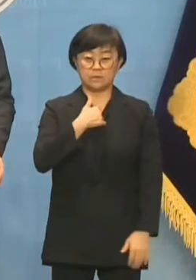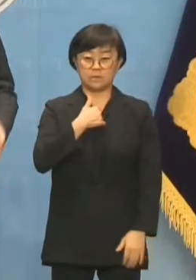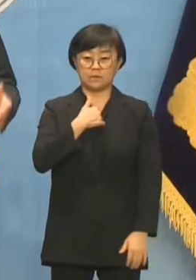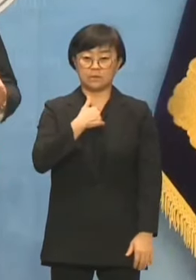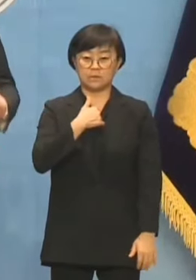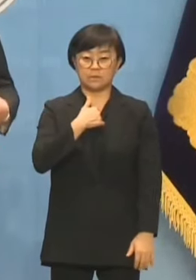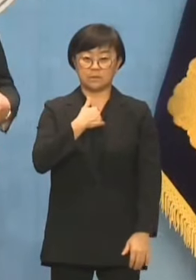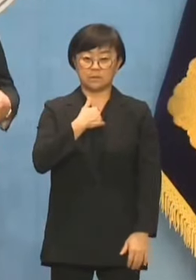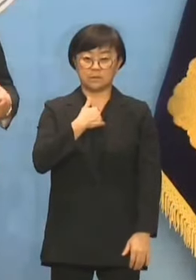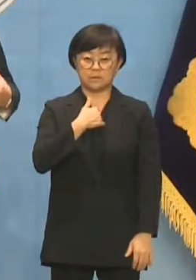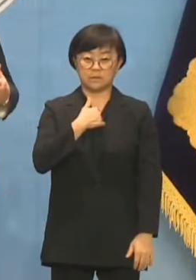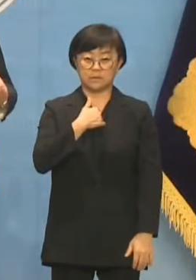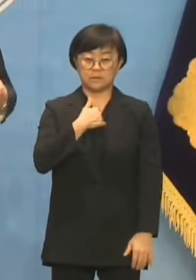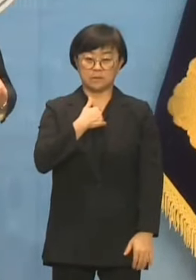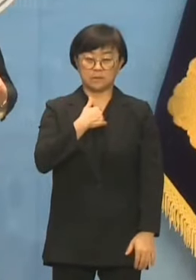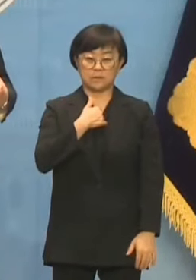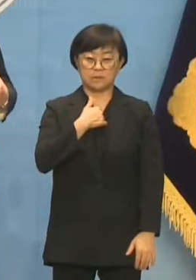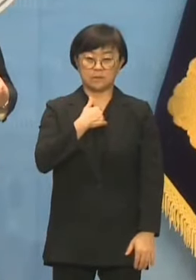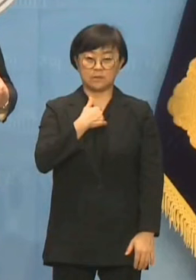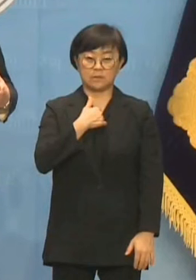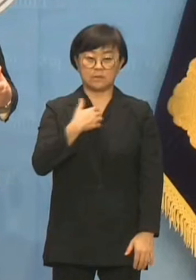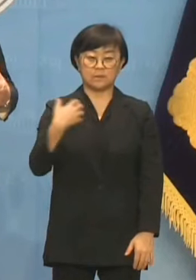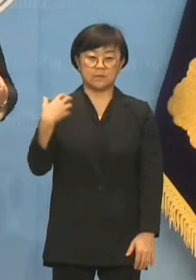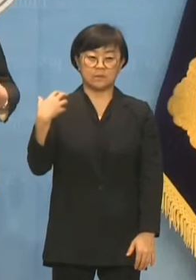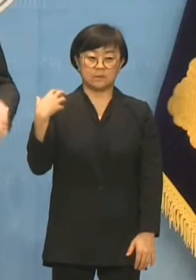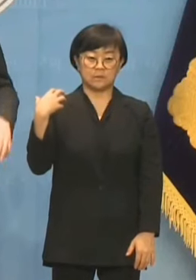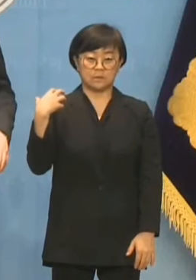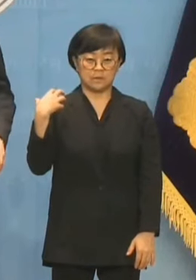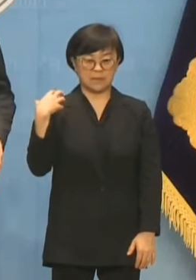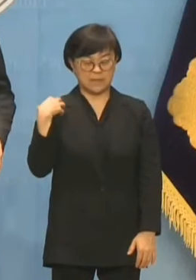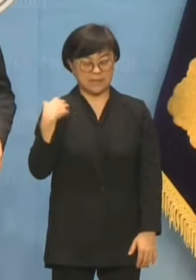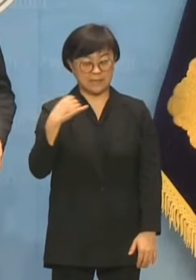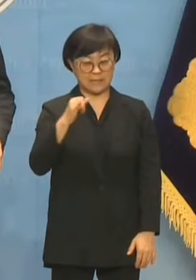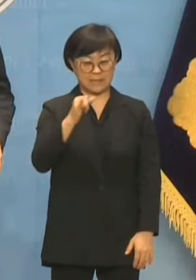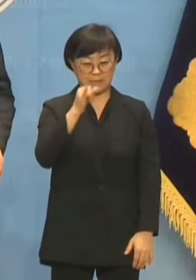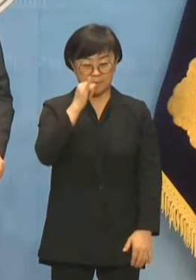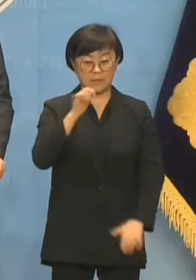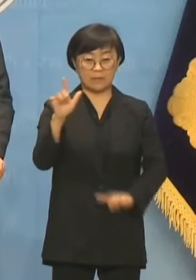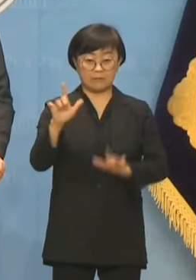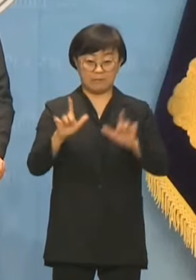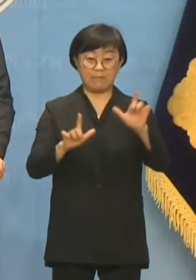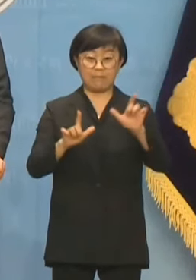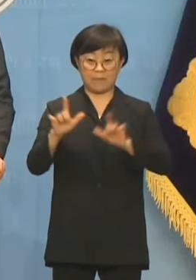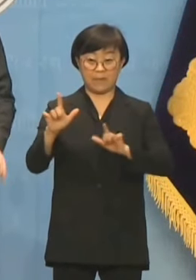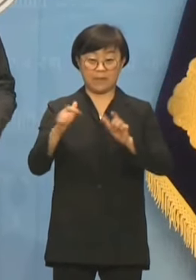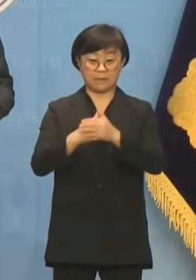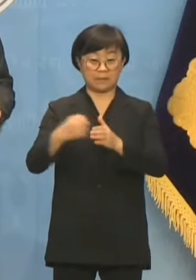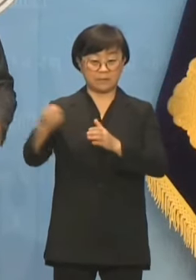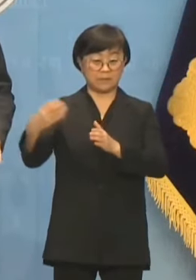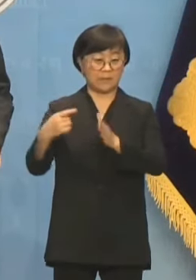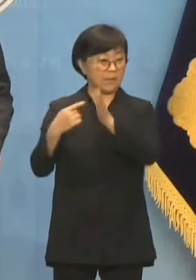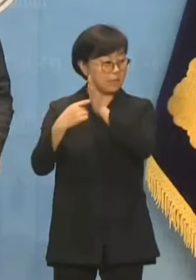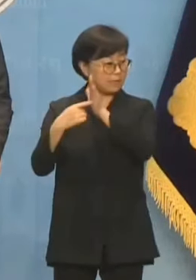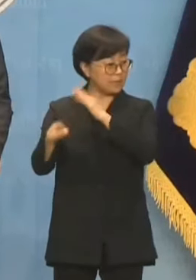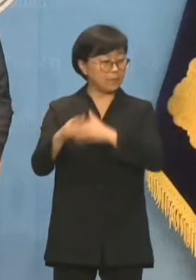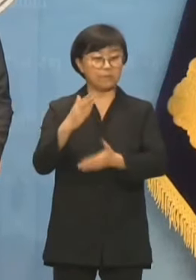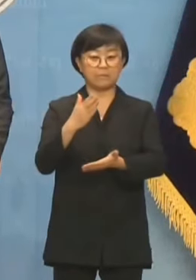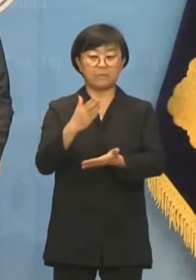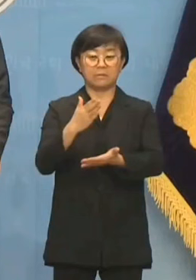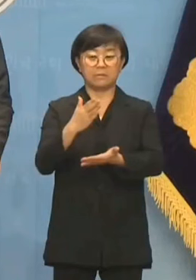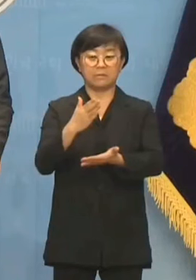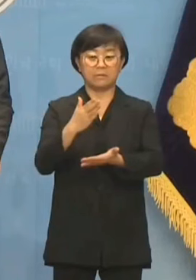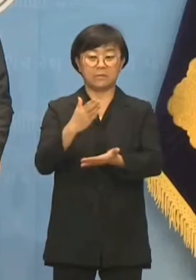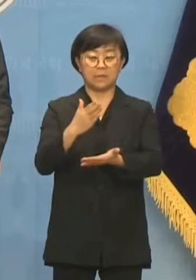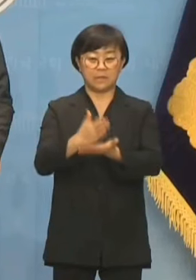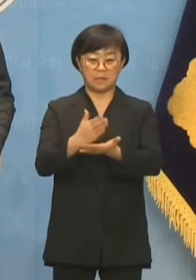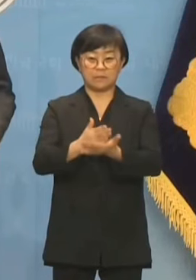책임감을 저는 원래 남 얘기를 잘 안 들어요. 성격이 그렇습니다. 여러분들 걱정할 거 없어요.